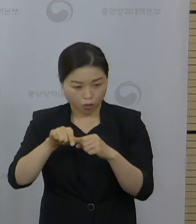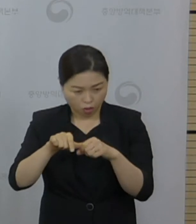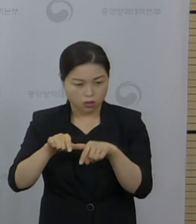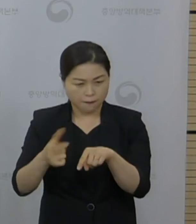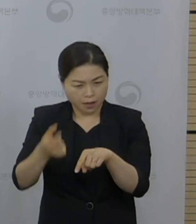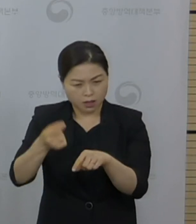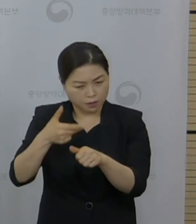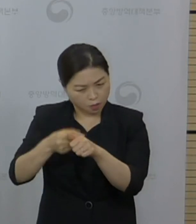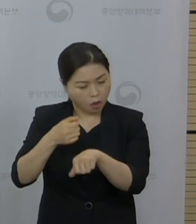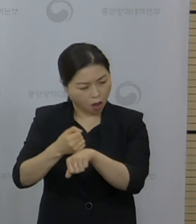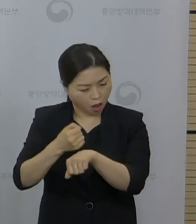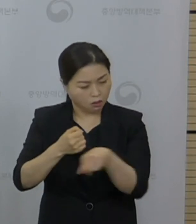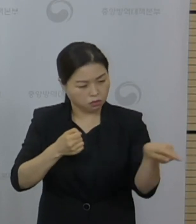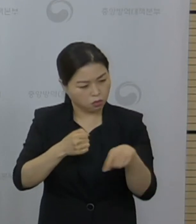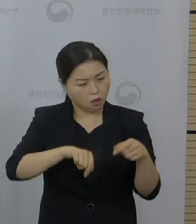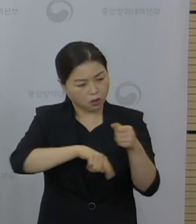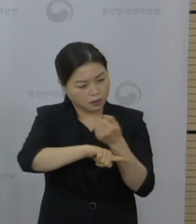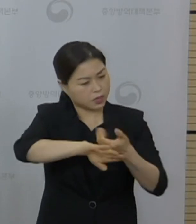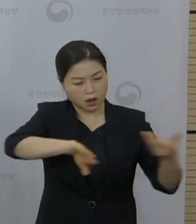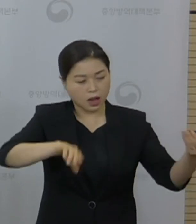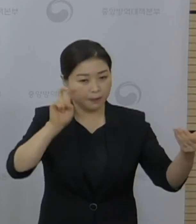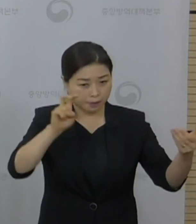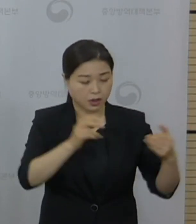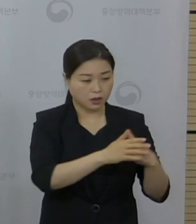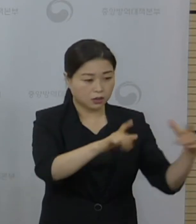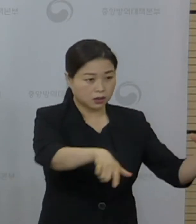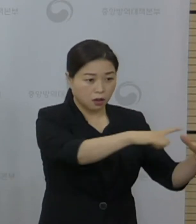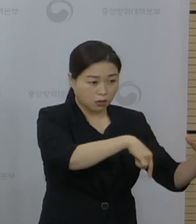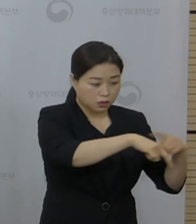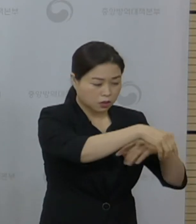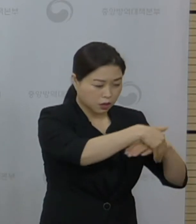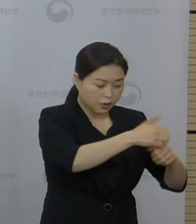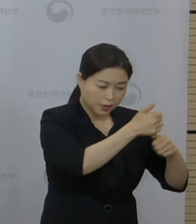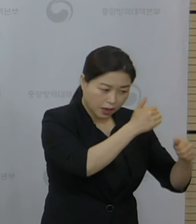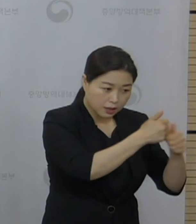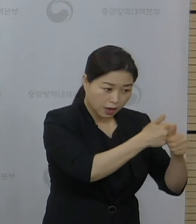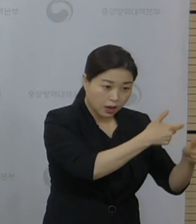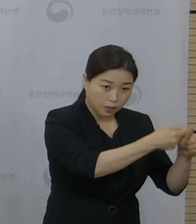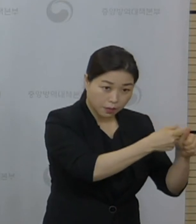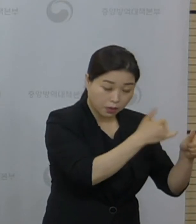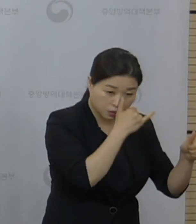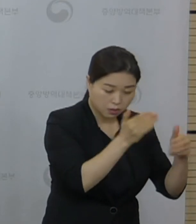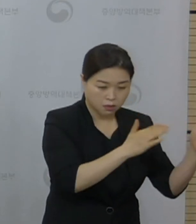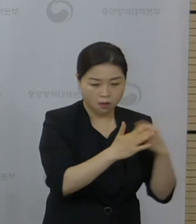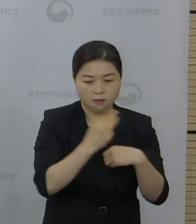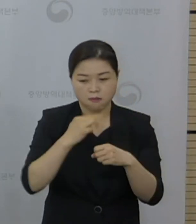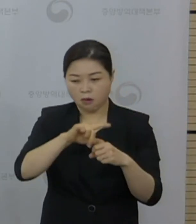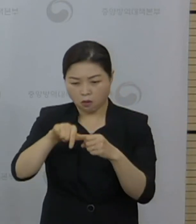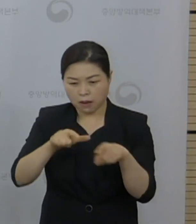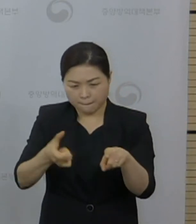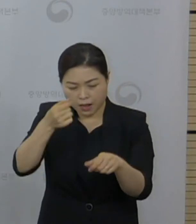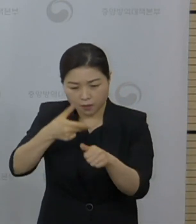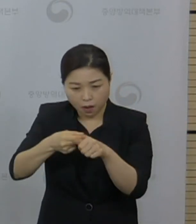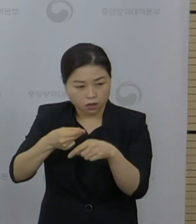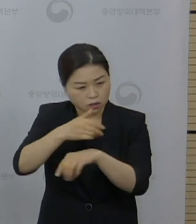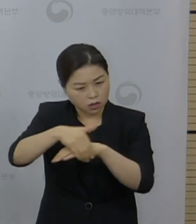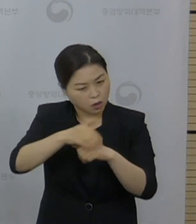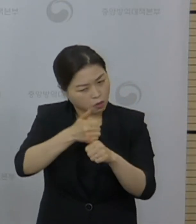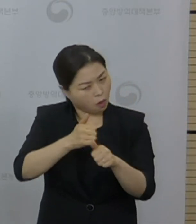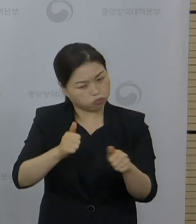설명했습니다. 도내 우선 접종은 기존 계획에 따른 것이지만 수도권 우선 접종은 아닌 것으로 보이는데